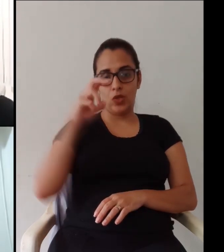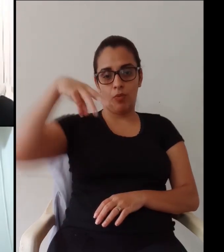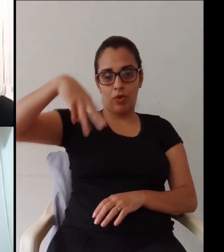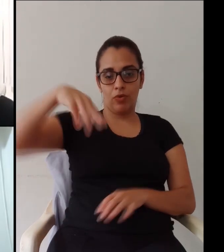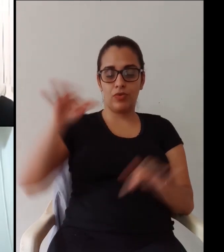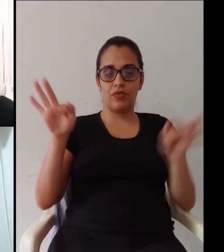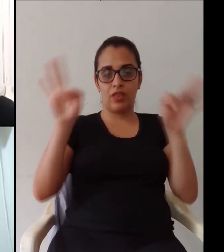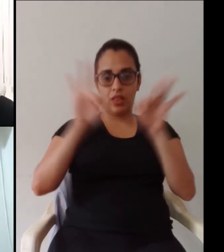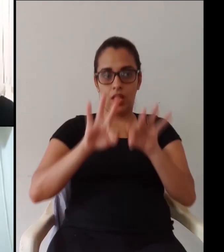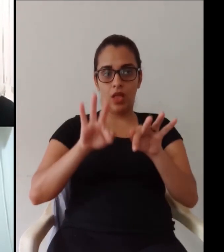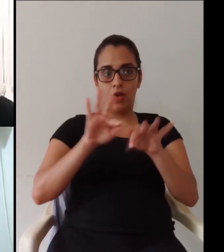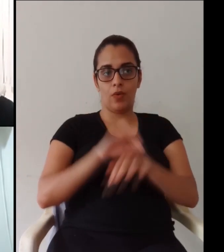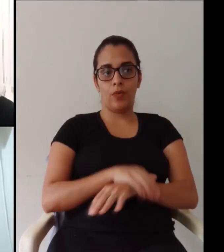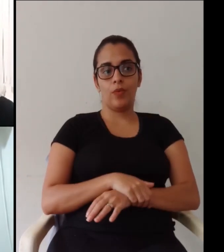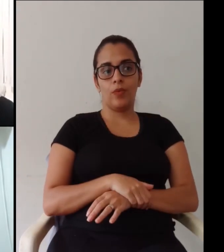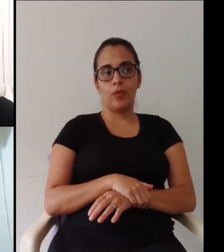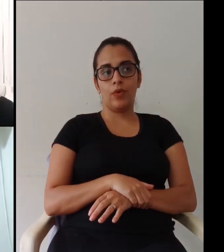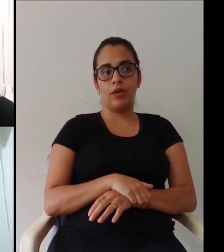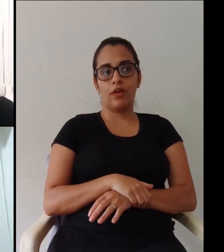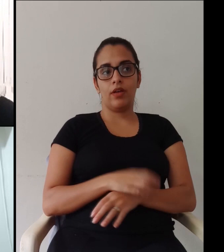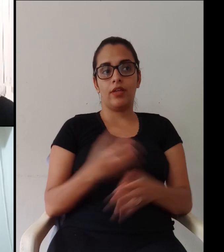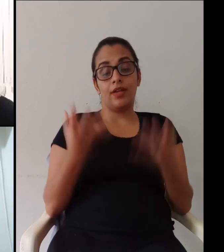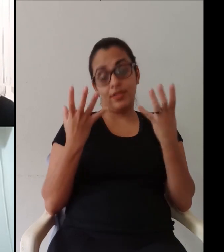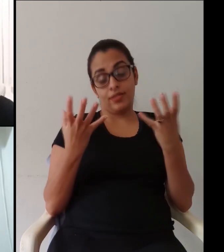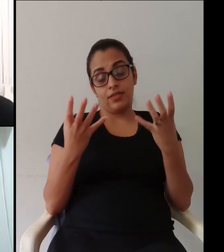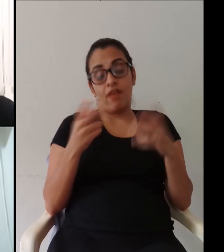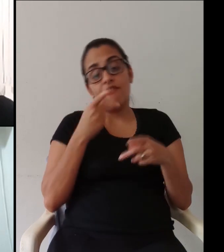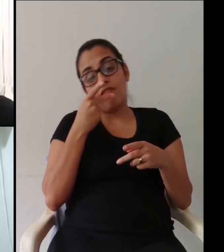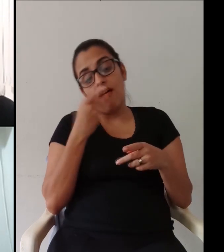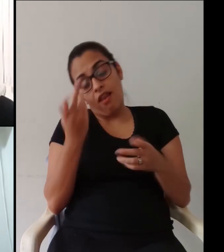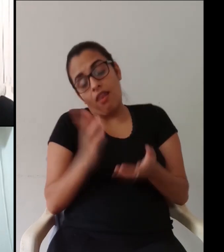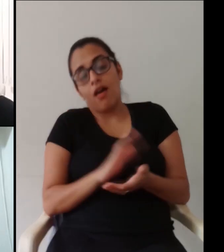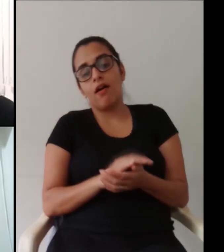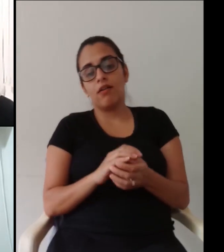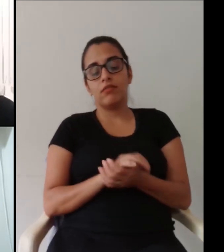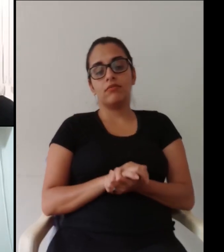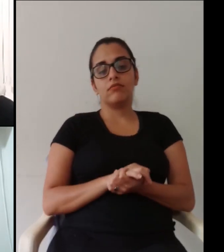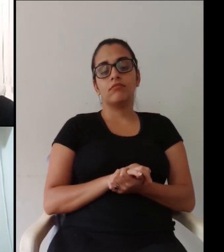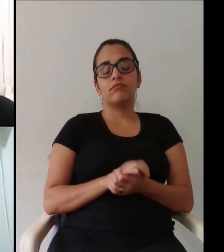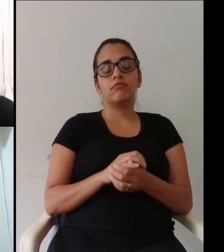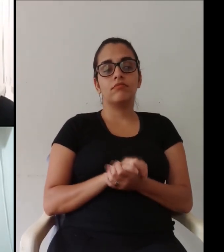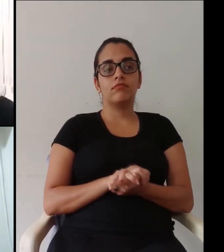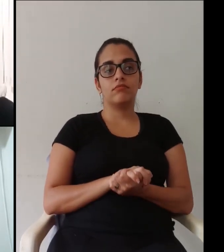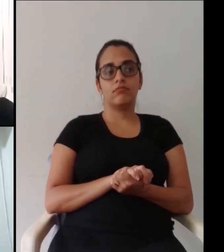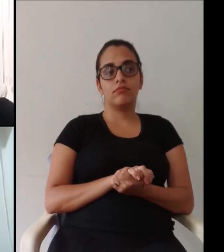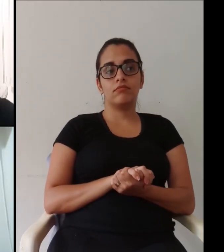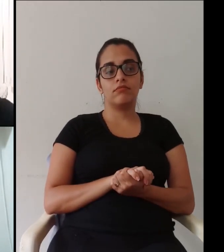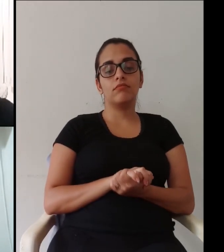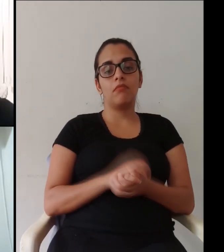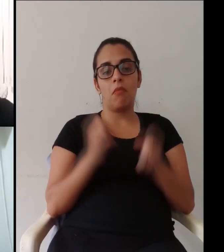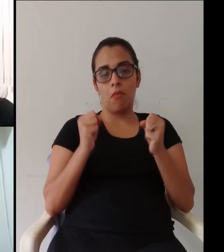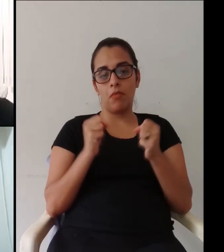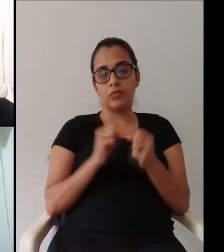isso aí gente a gente já tá estudando aí nos nossos cinco minutos nos finais e